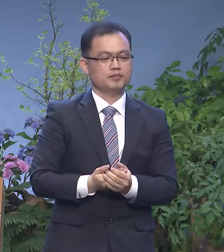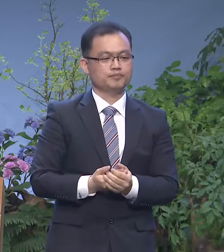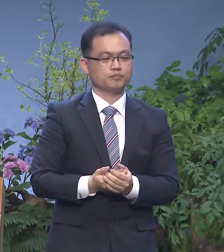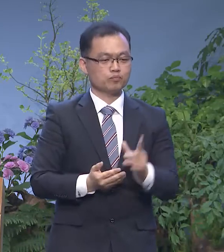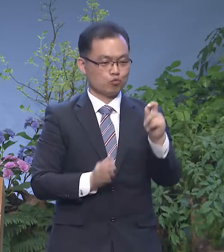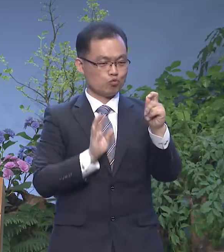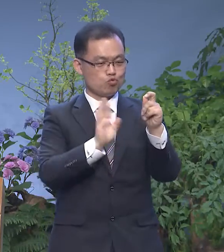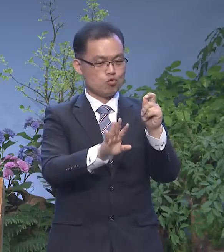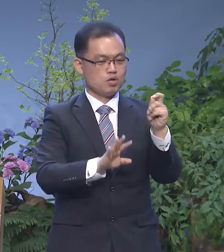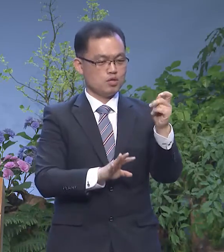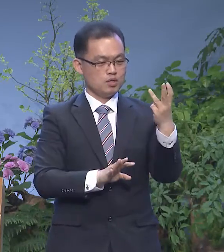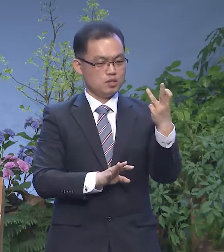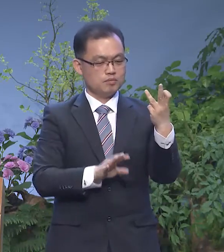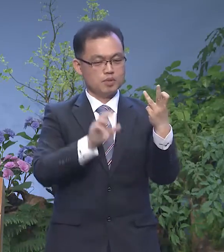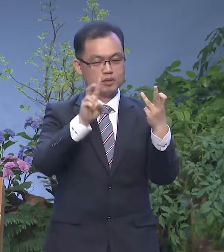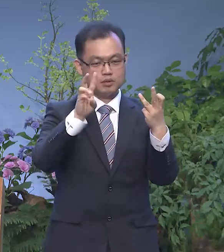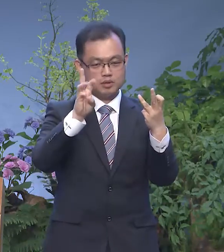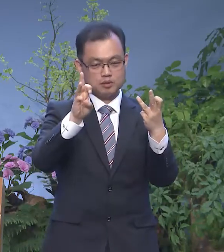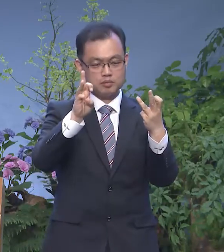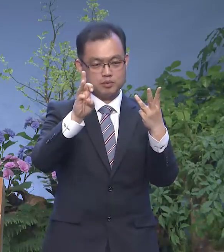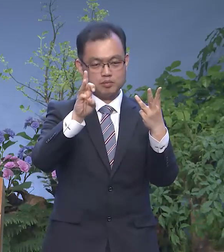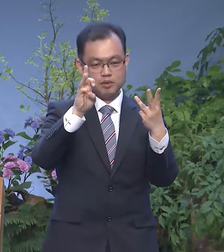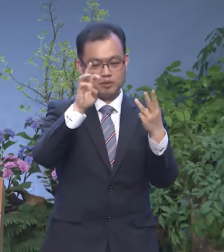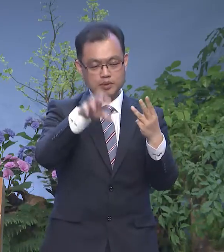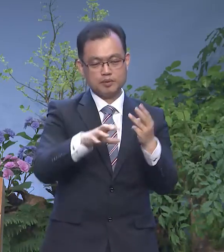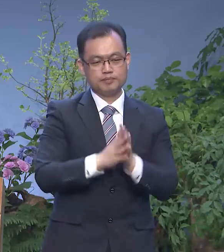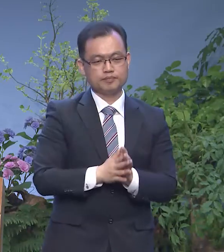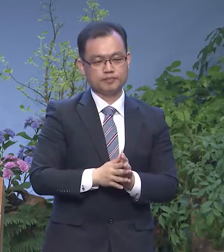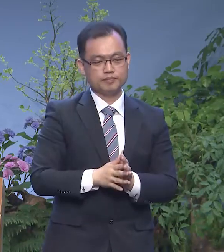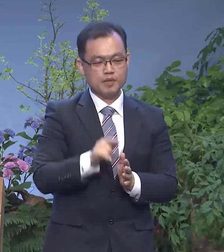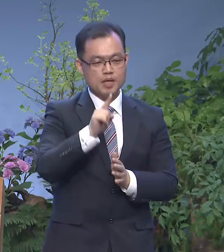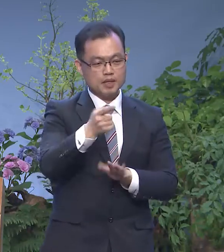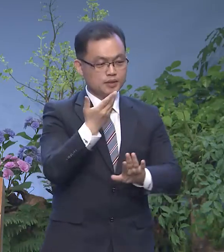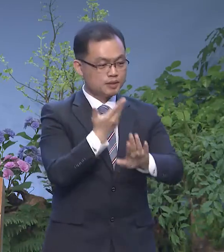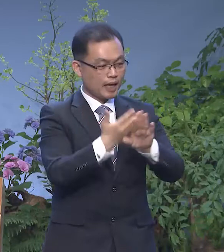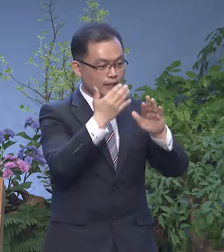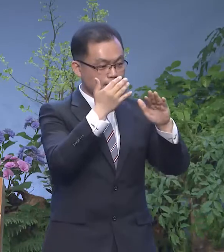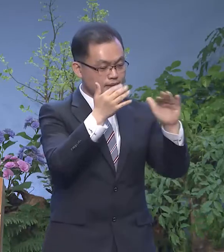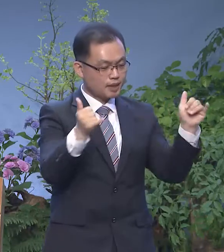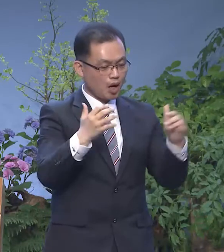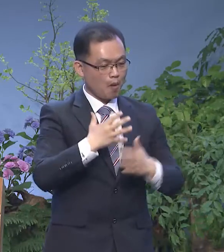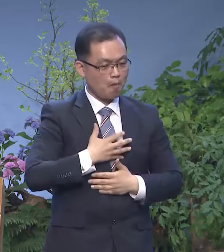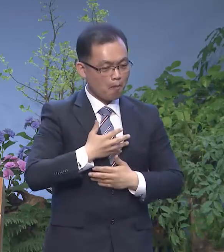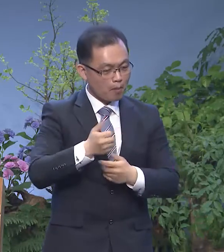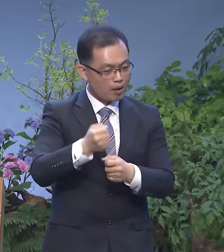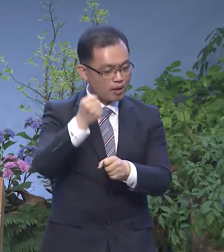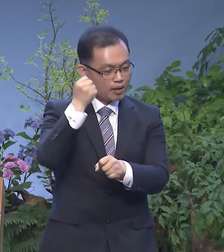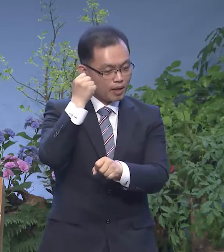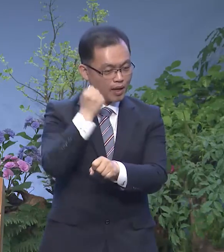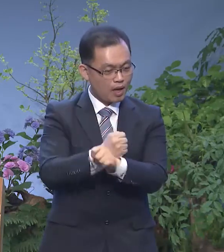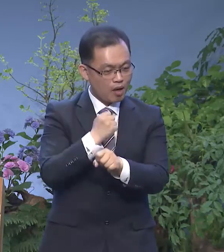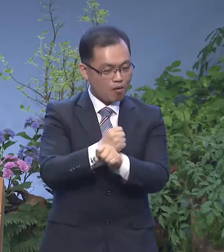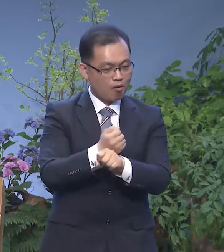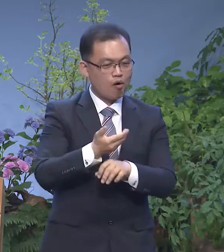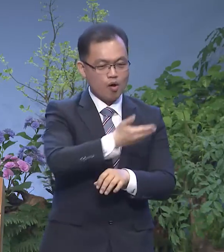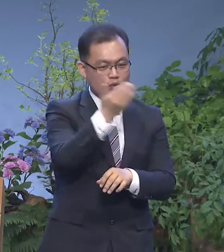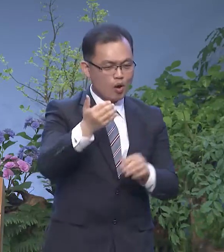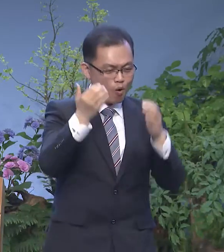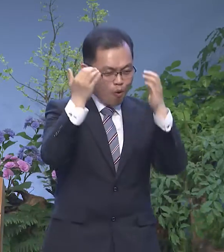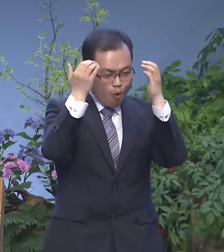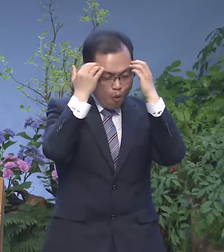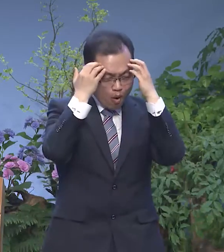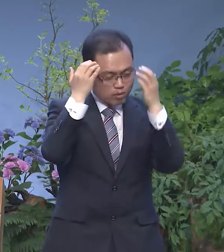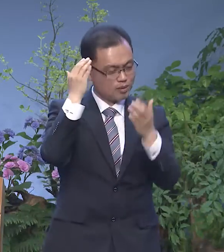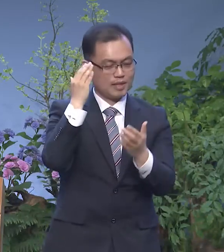13절에 이런 말씀이 있습니다 이는 다른 사람을 평안케 하고 너희는 공복하게 하려 것이